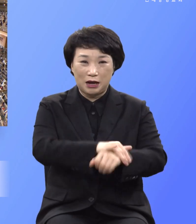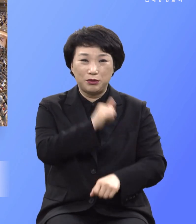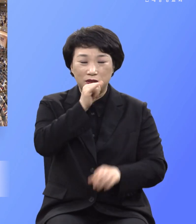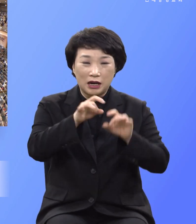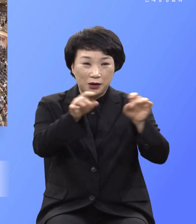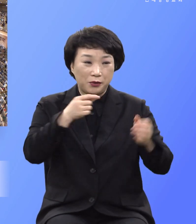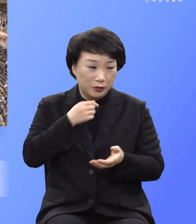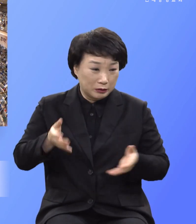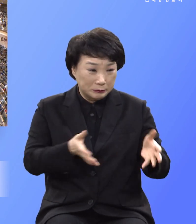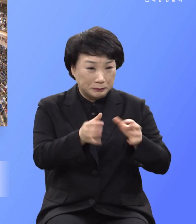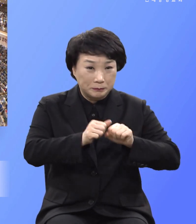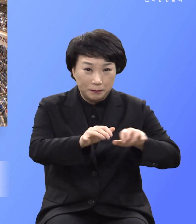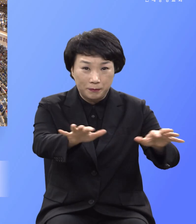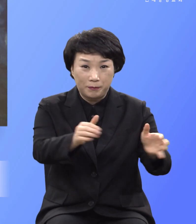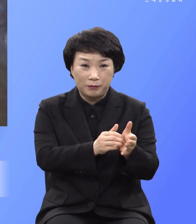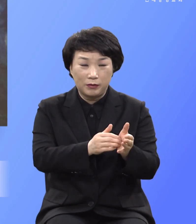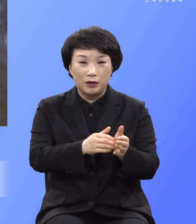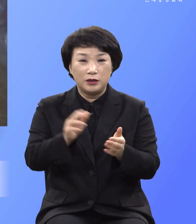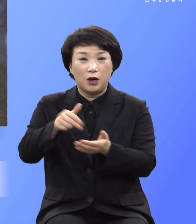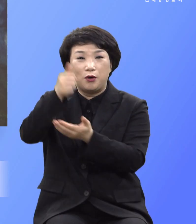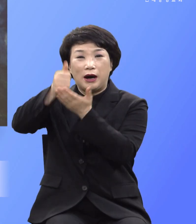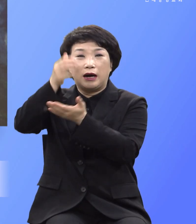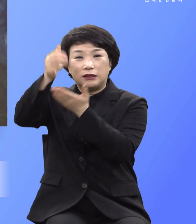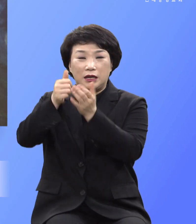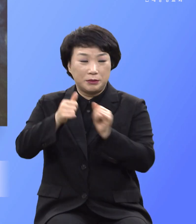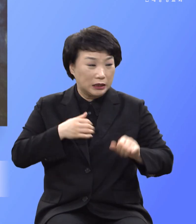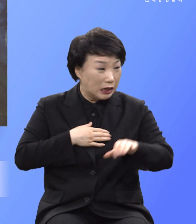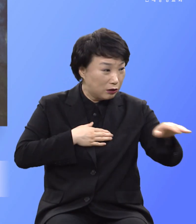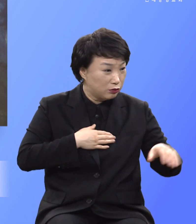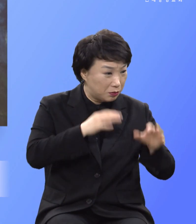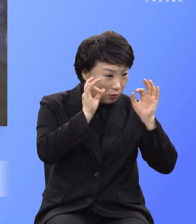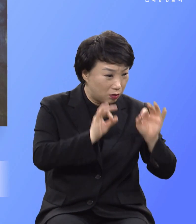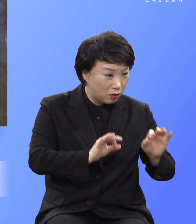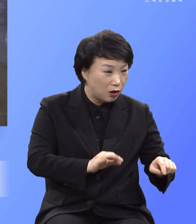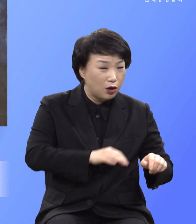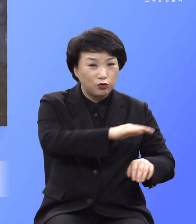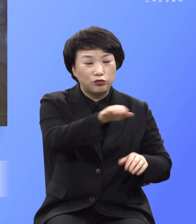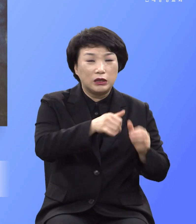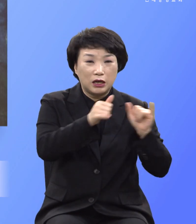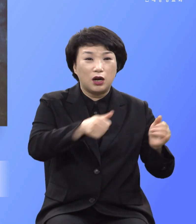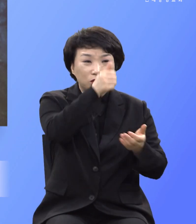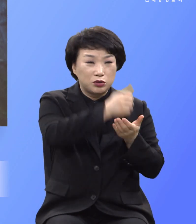각기치길로 갔더니 요하께서는 우리 무리의 죄악을 그에게